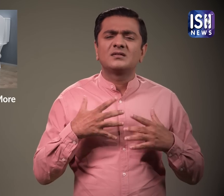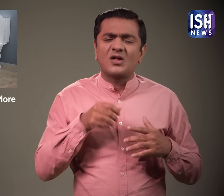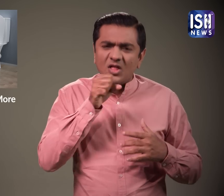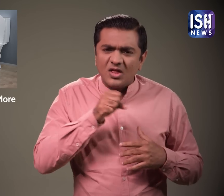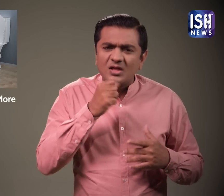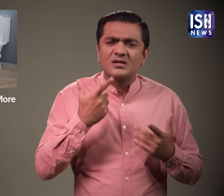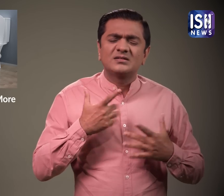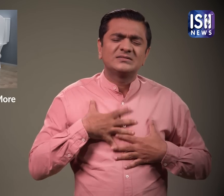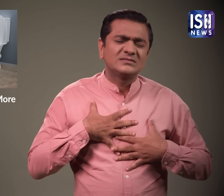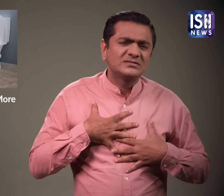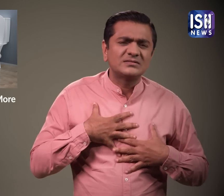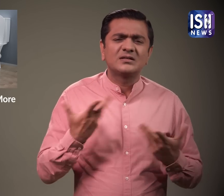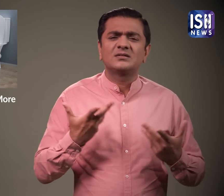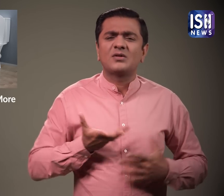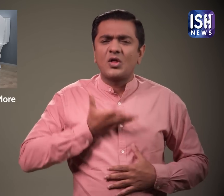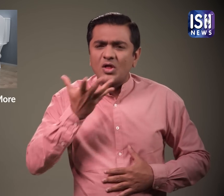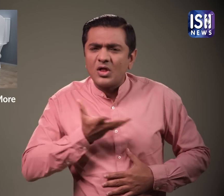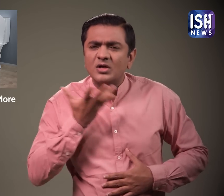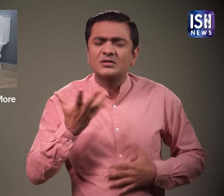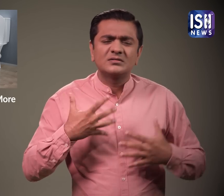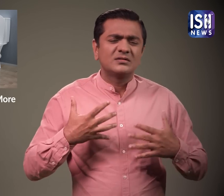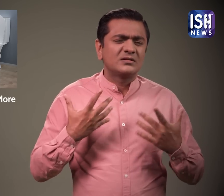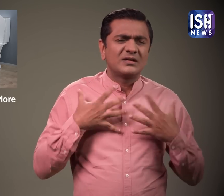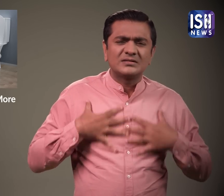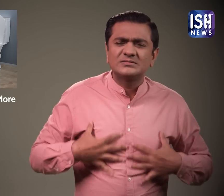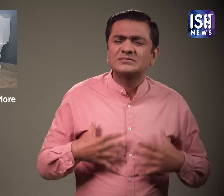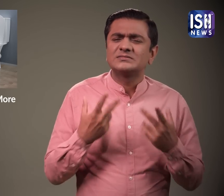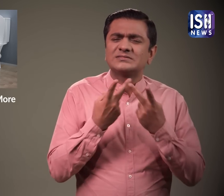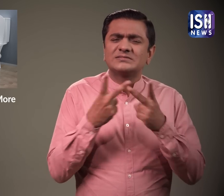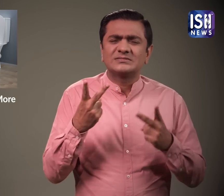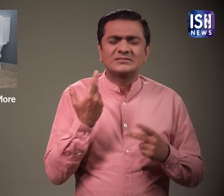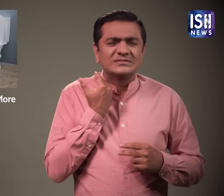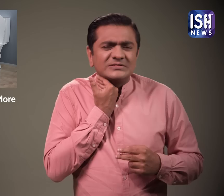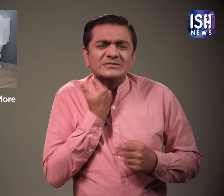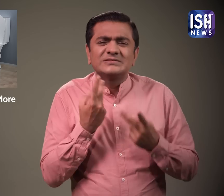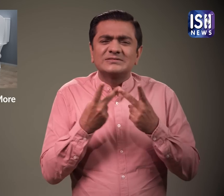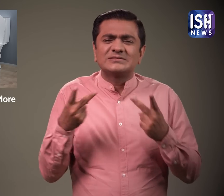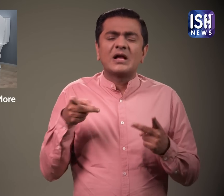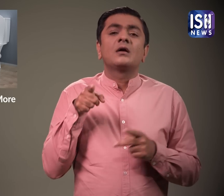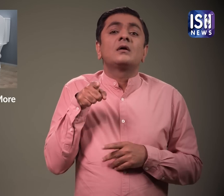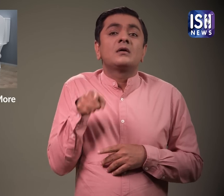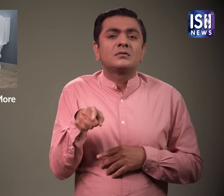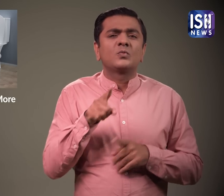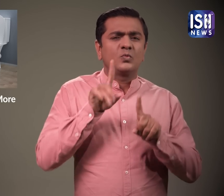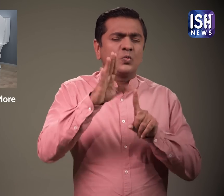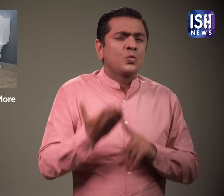बैसिलिस के अंतरगण से मतली, उल्टी, दस्त और गैस्ट्रो अंडस्टाइनल संबंदी समस्याए हो सकती है